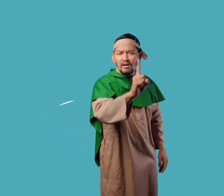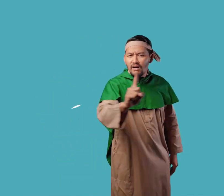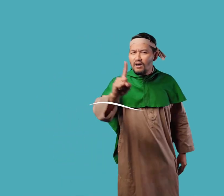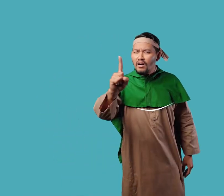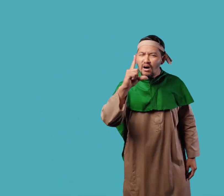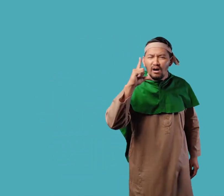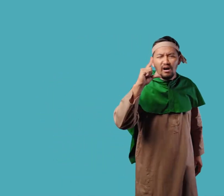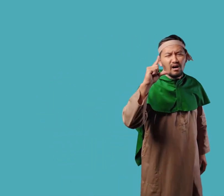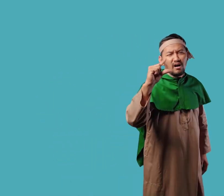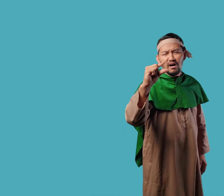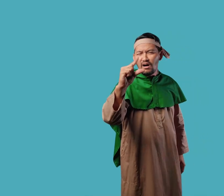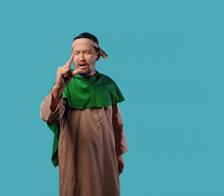tempat yang sangat jauh